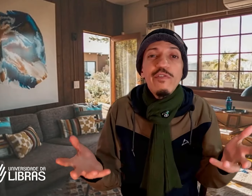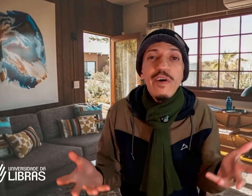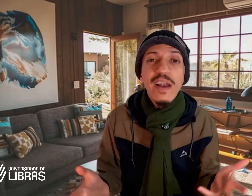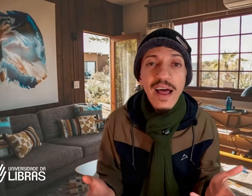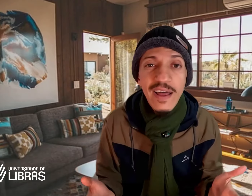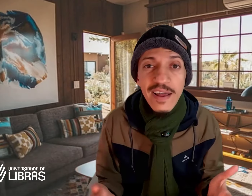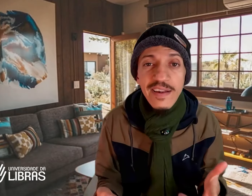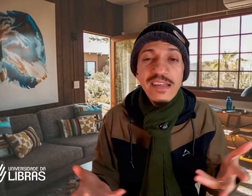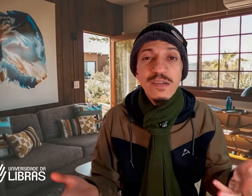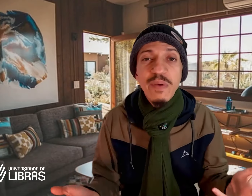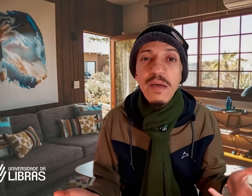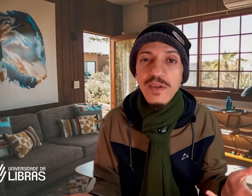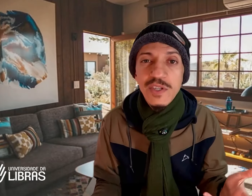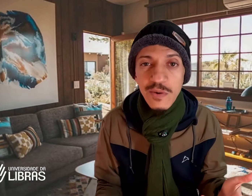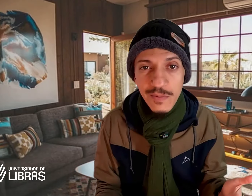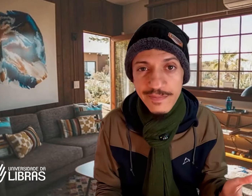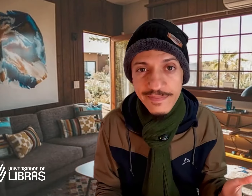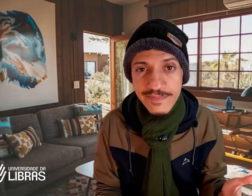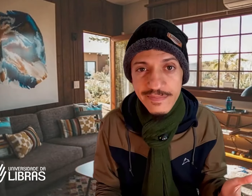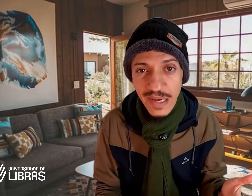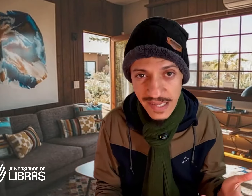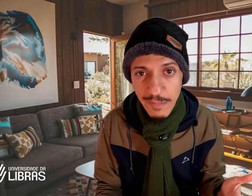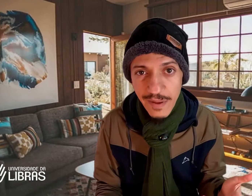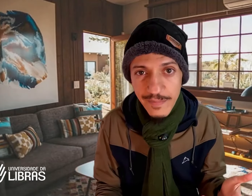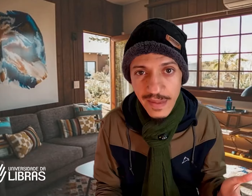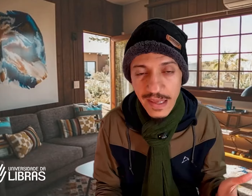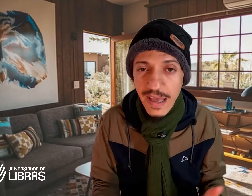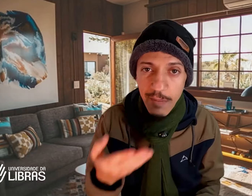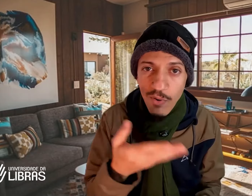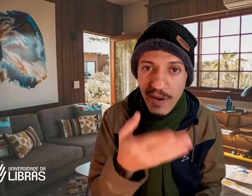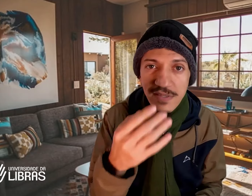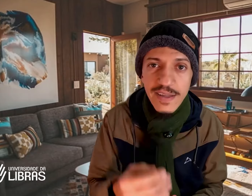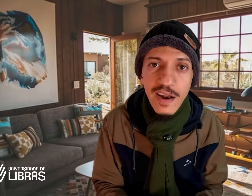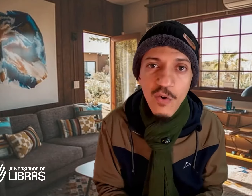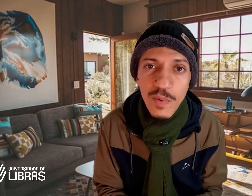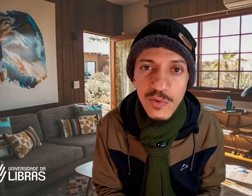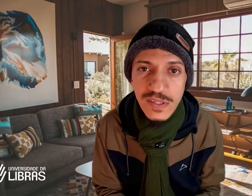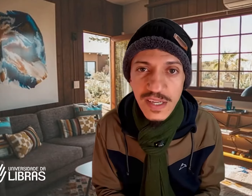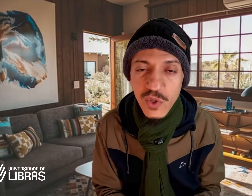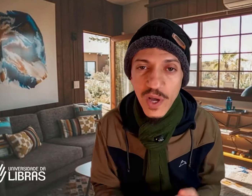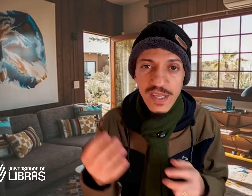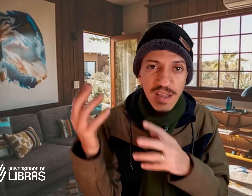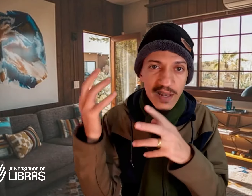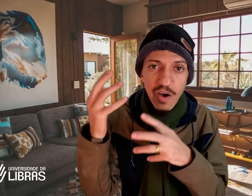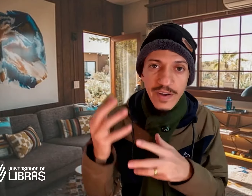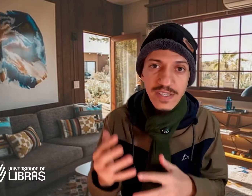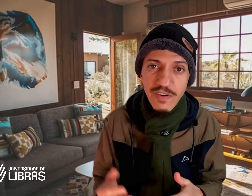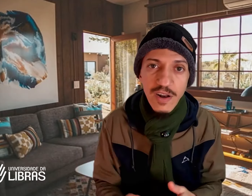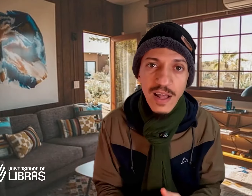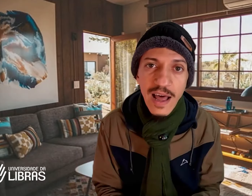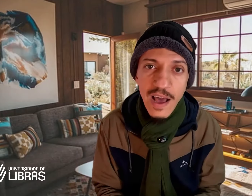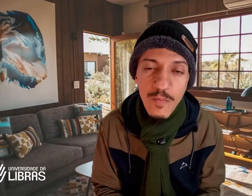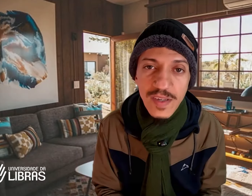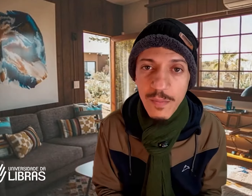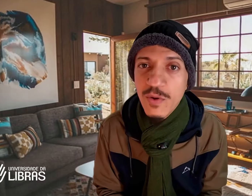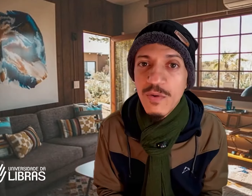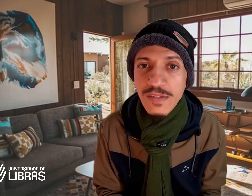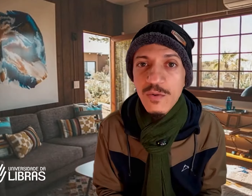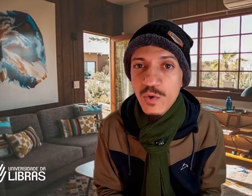falar, nem se permitiu. Percebe? E aí, por causa daquela uma ou duas questões, na hora que você vai olhar lá realmente a pontuação sua,